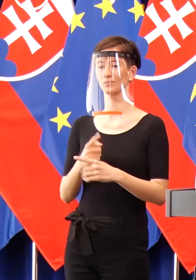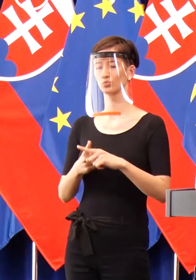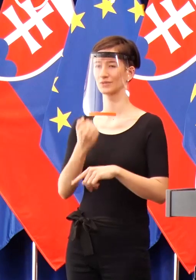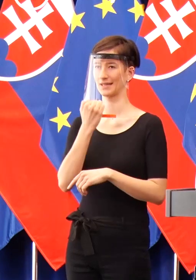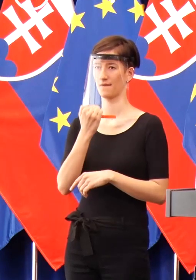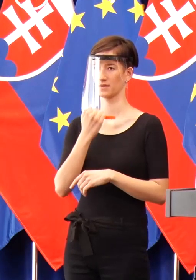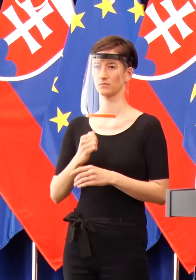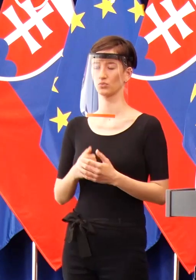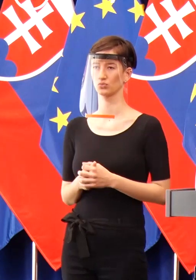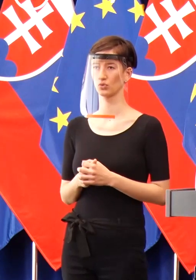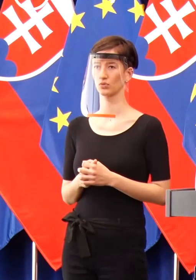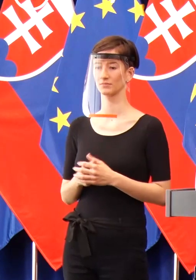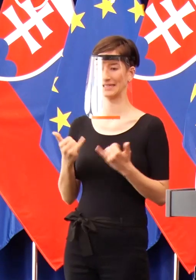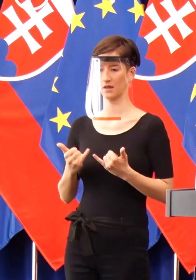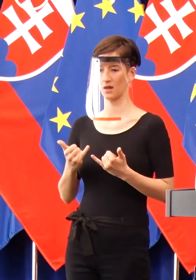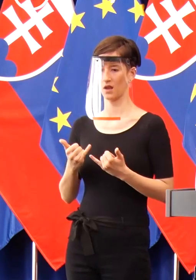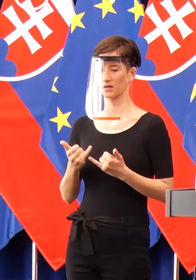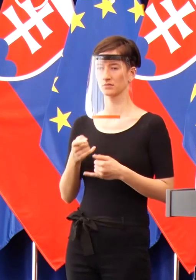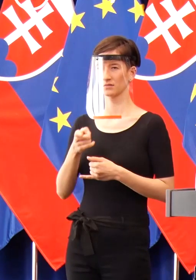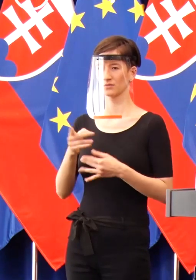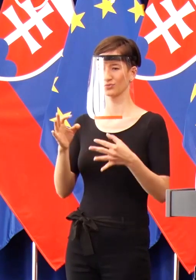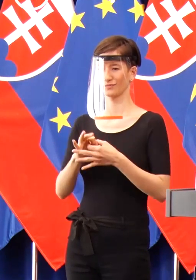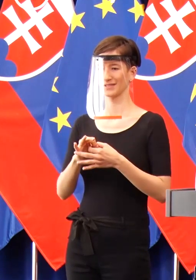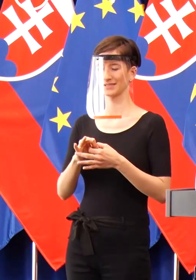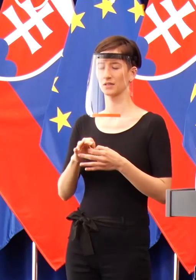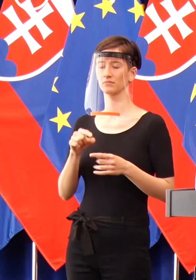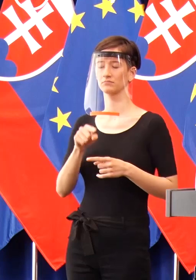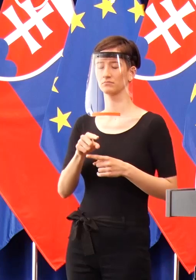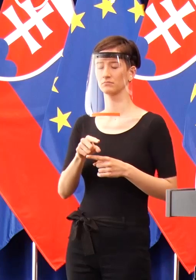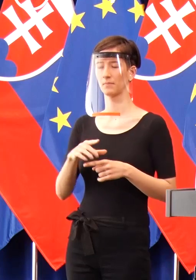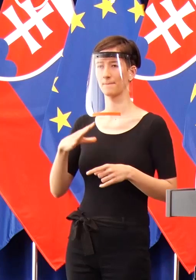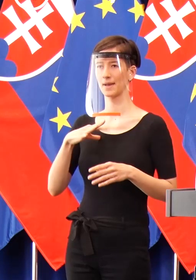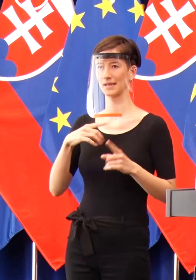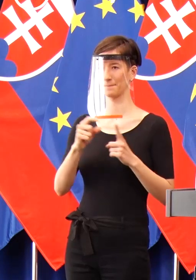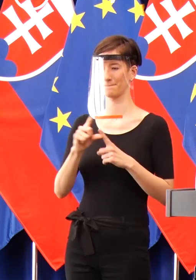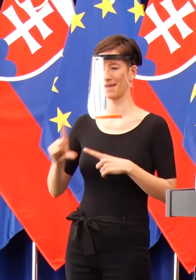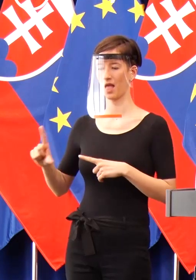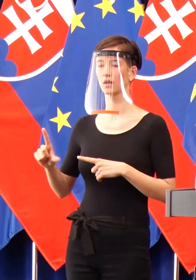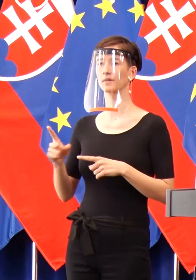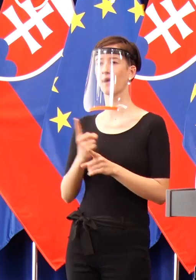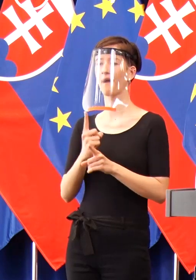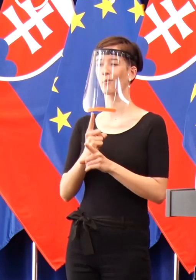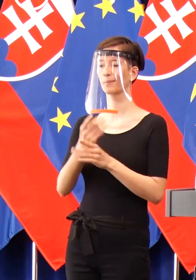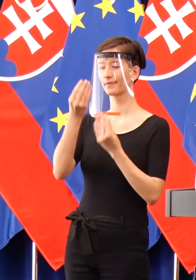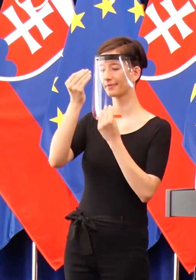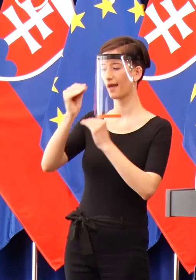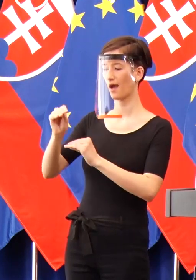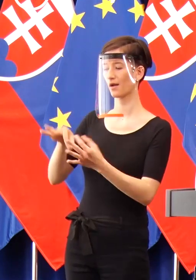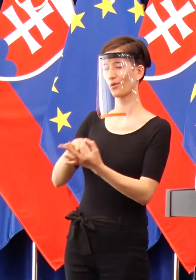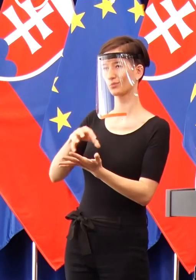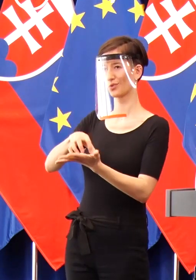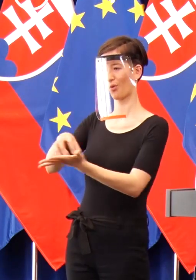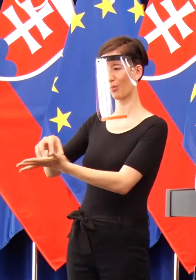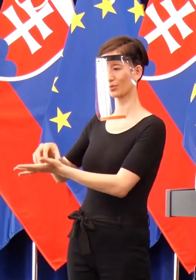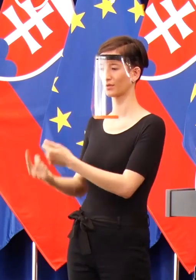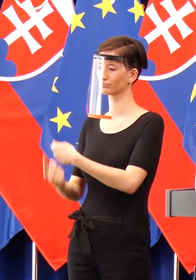Dnes vieme, že Peter Pellegrini nám zabezpečil darček, ktorý máme dnes v tých osadách. My sme pretestovali 30 osáda, je